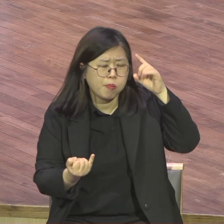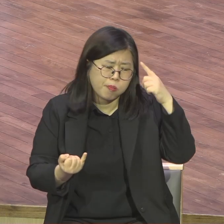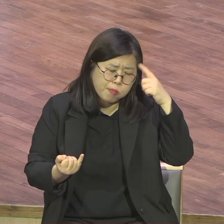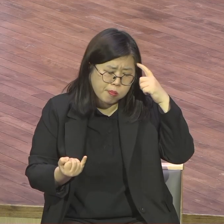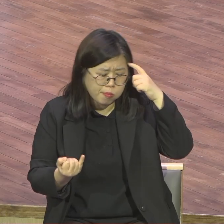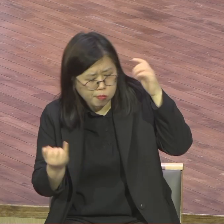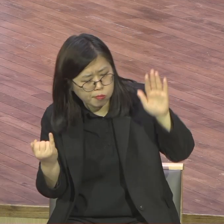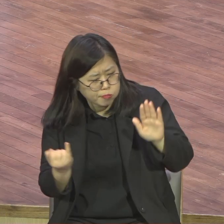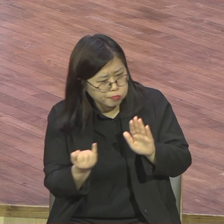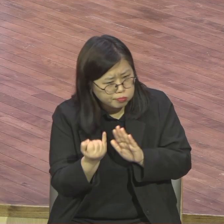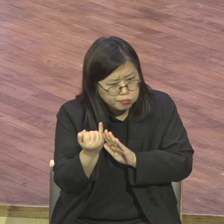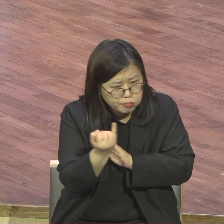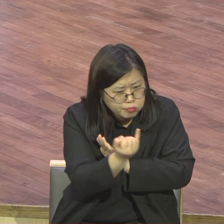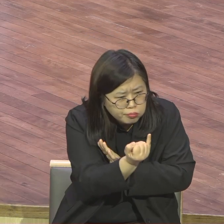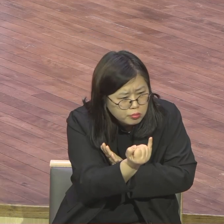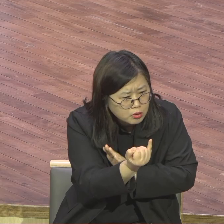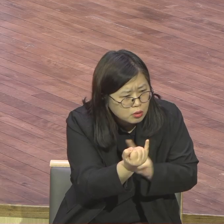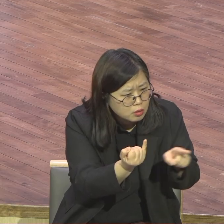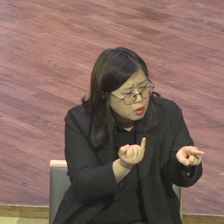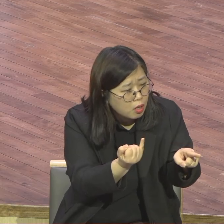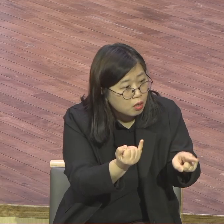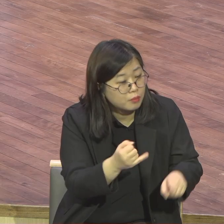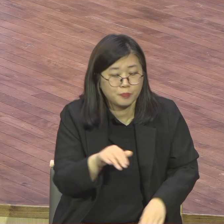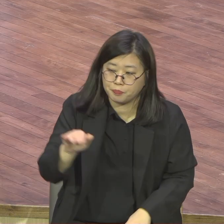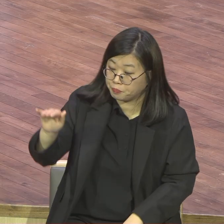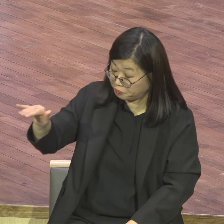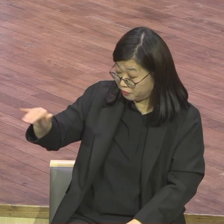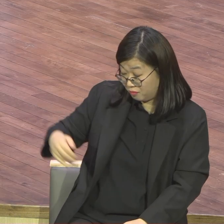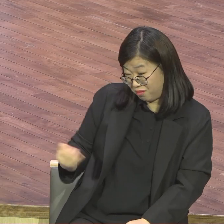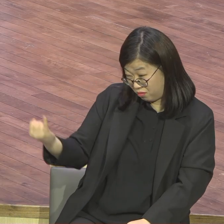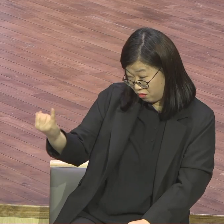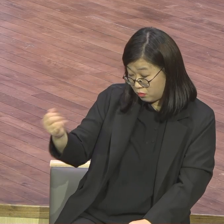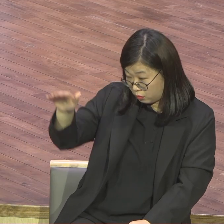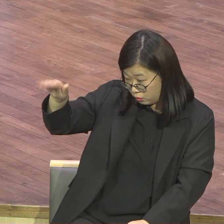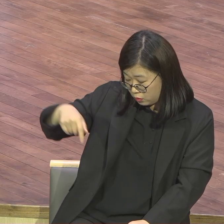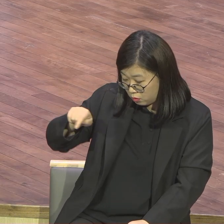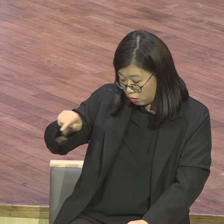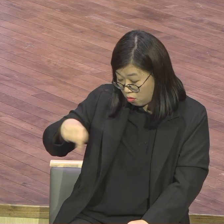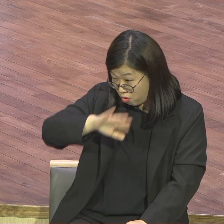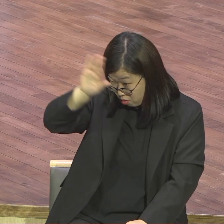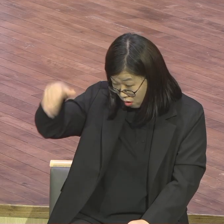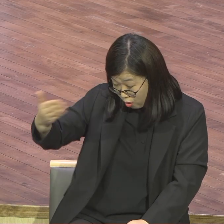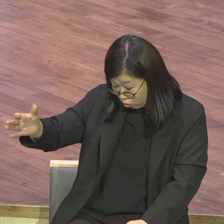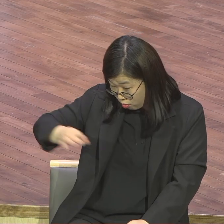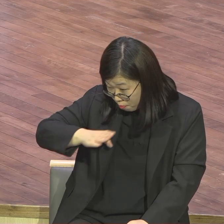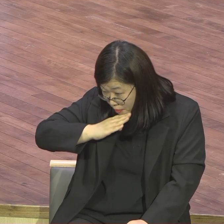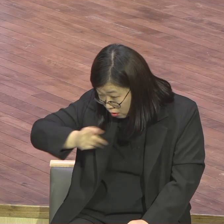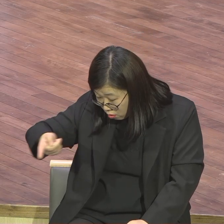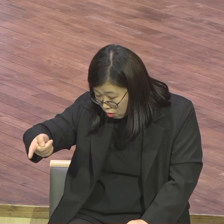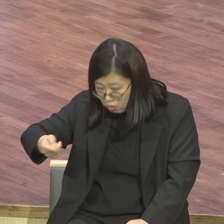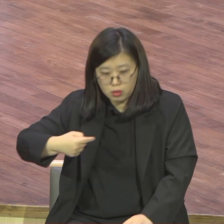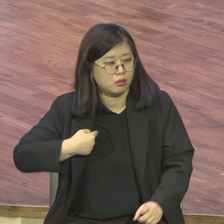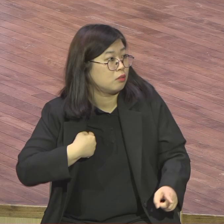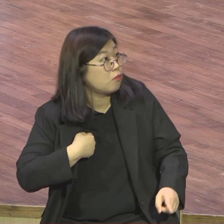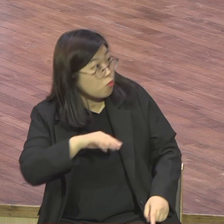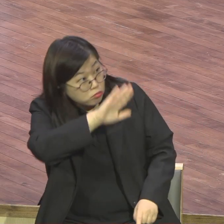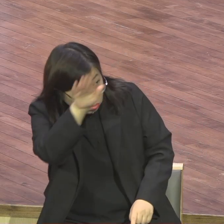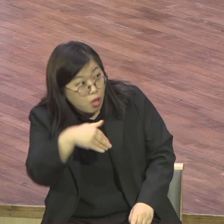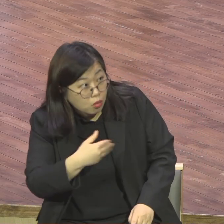죽었어요. 올인이 아니거든요. 이게 참 초대에게 무서운 역사인데요. 쌍묘의